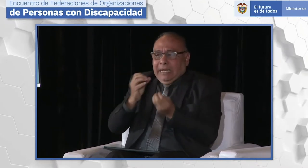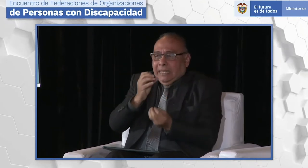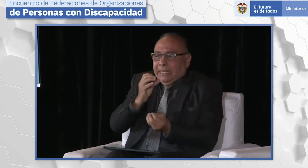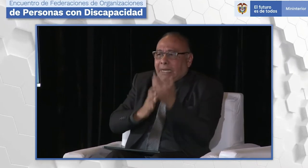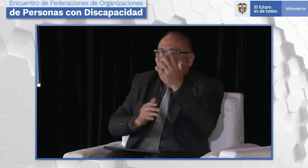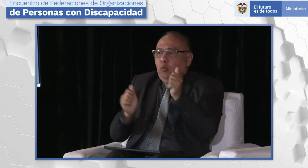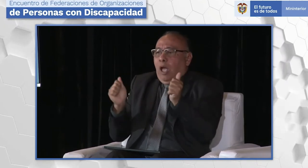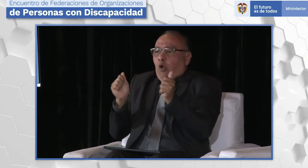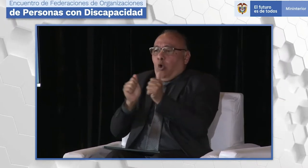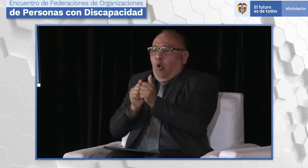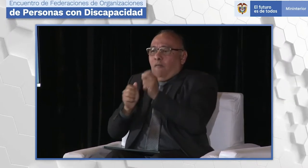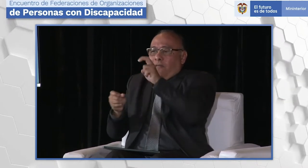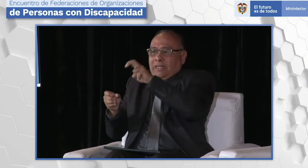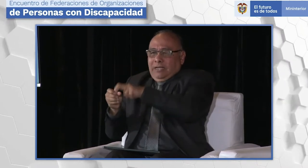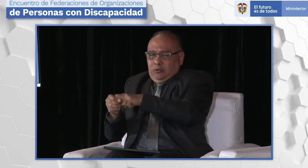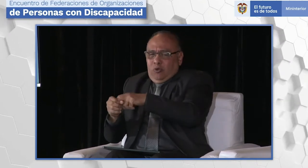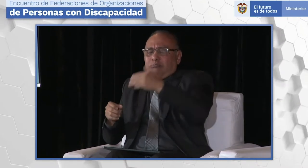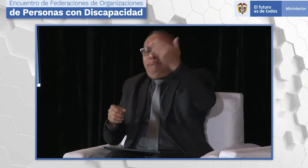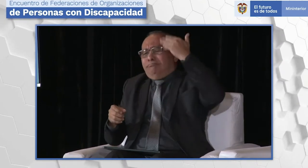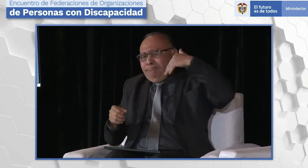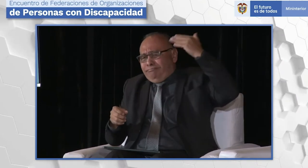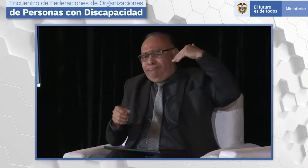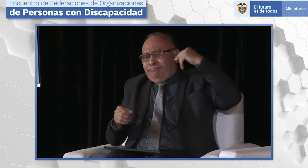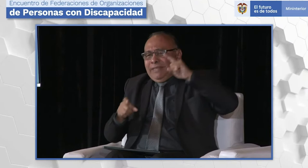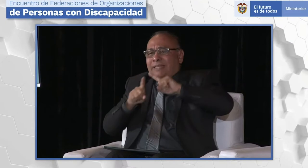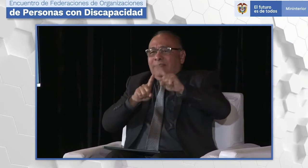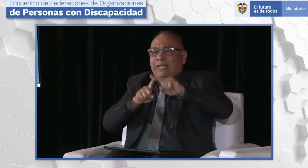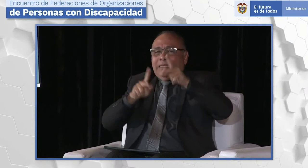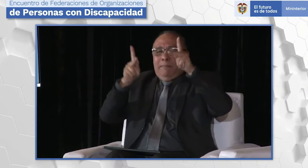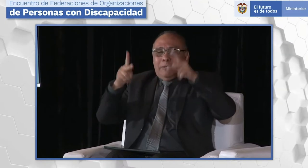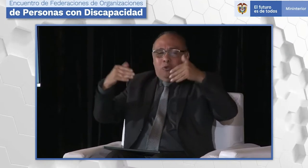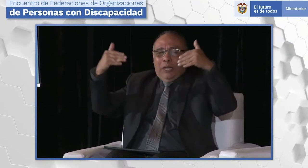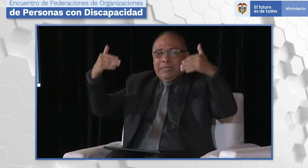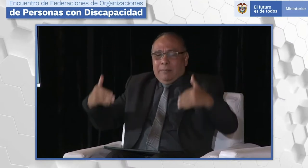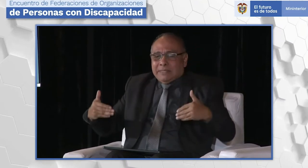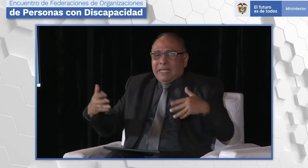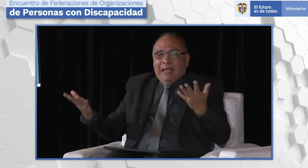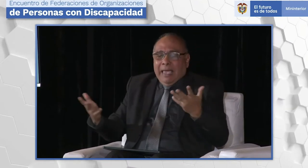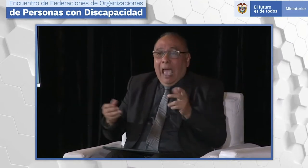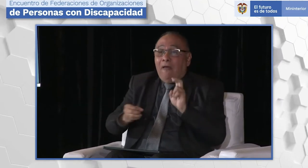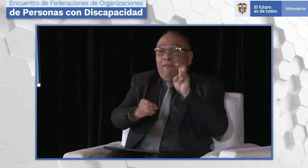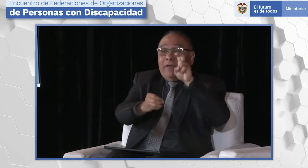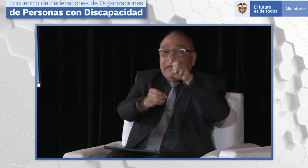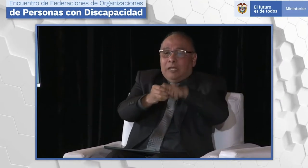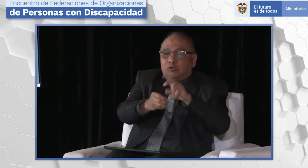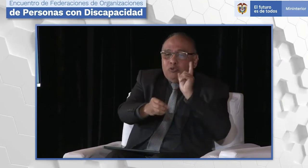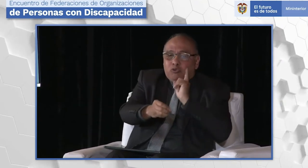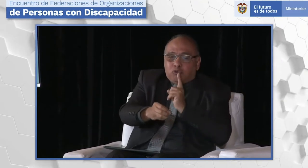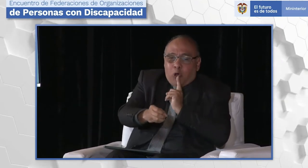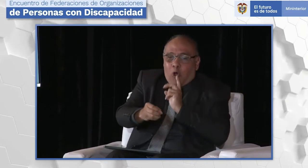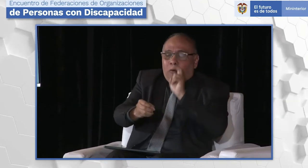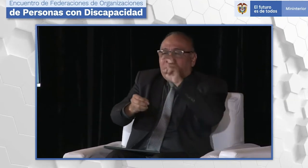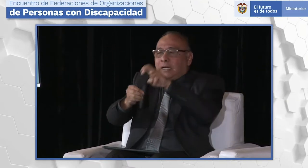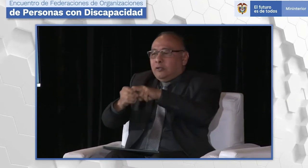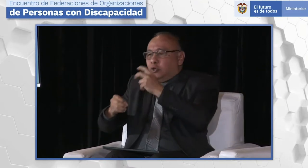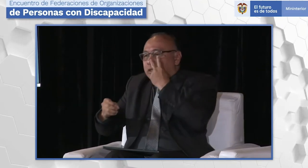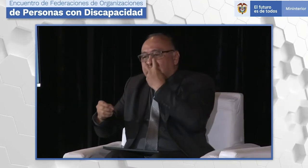Anteriormente, en Colombia, estuvimos pensando en generar esa confederación. Hace unos años lo pensamos. Pensamos de pronto que